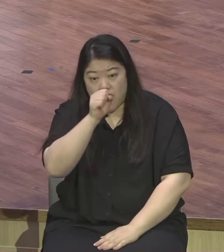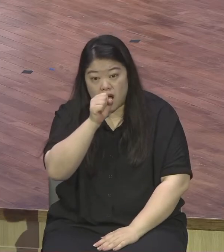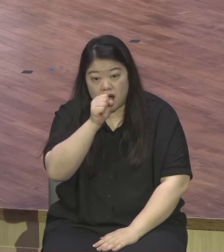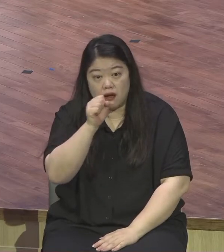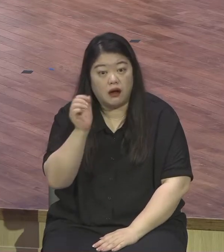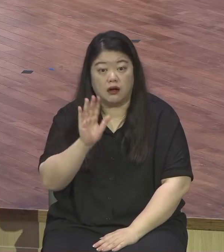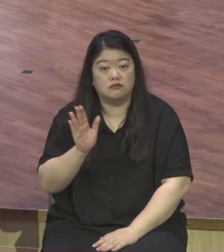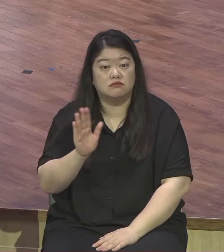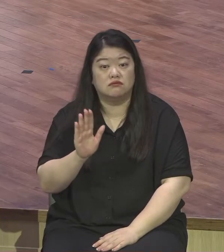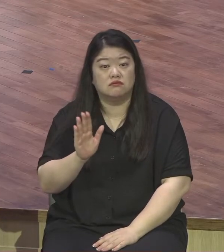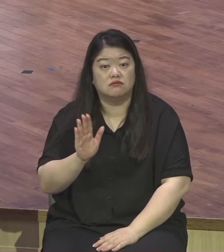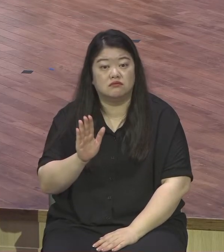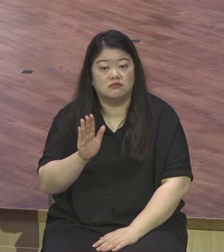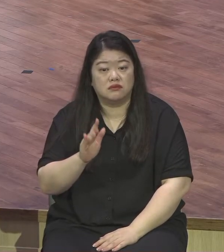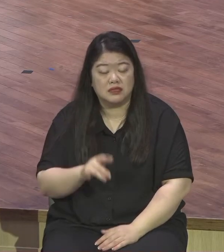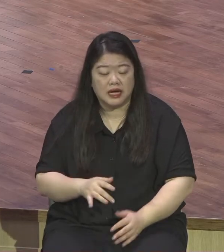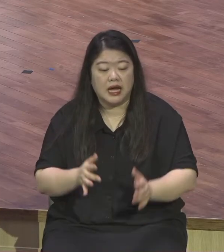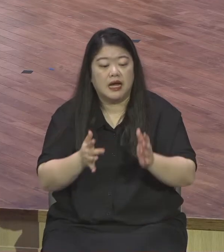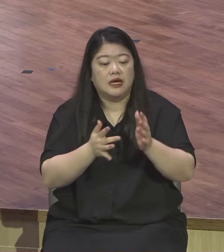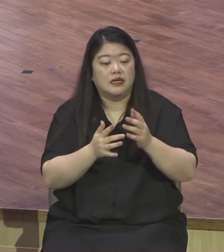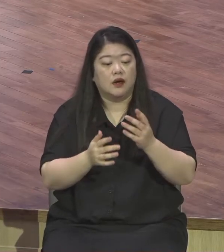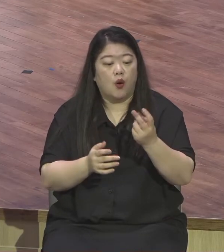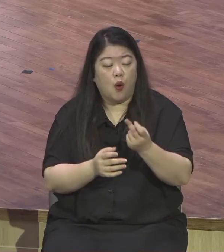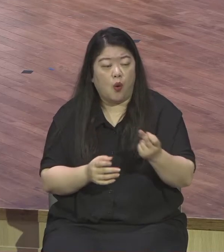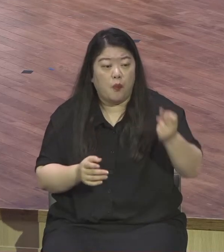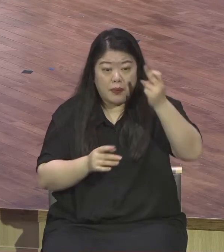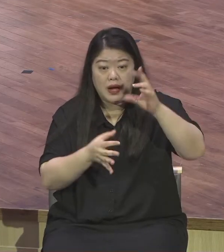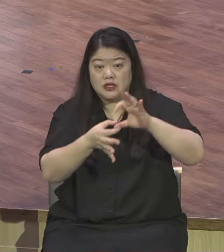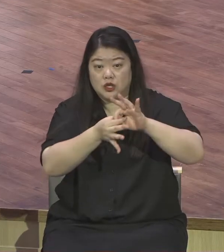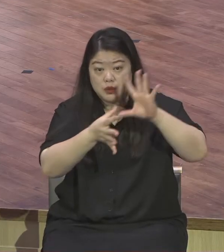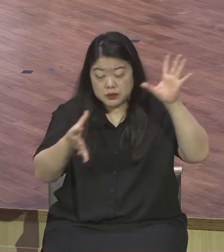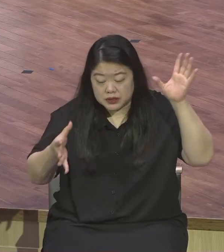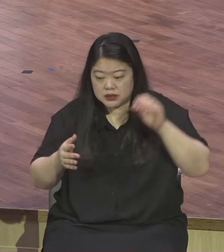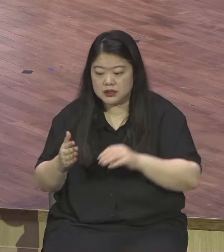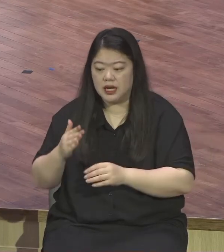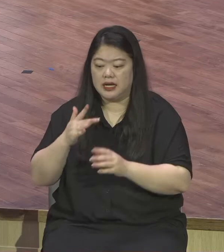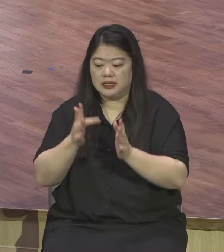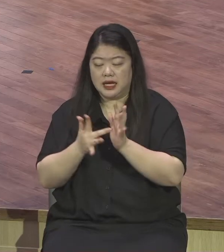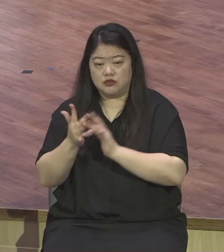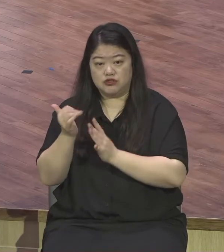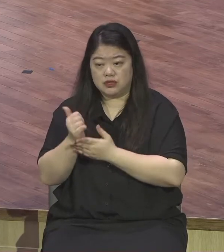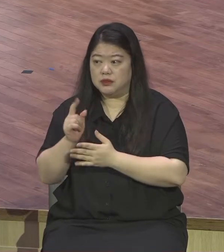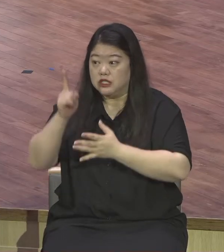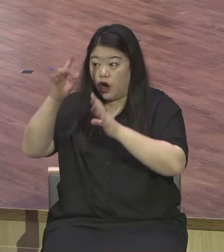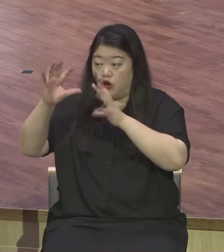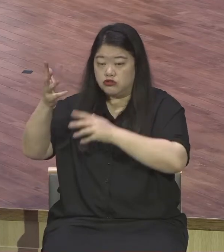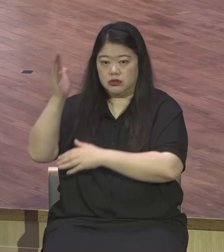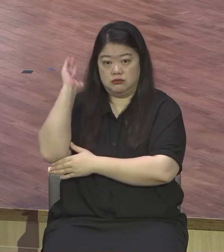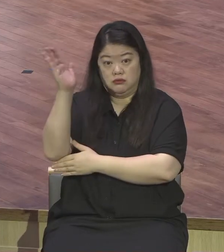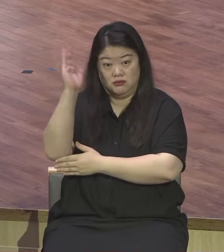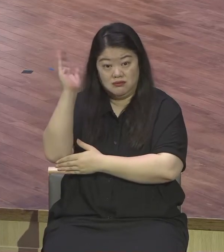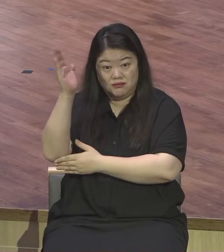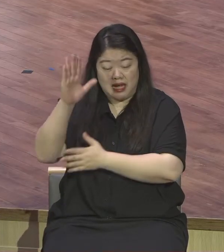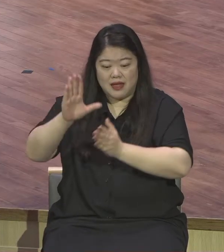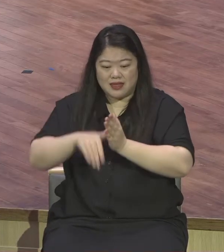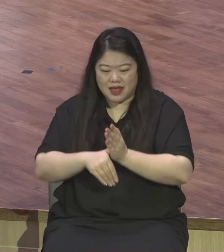예수님의 입에서 나오는 천국 봄의 메시지를 그냐말로 음식 준비하는 것보다 더 말씀을 사모했어요